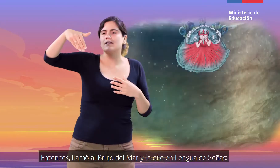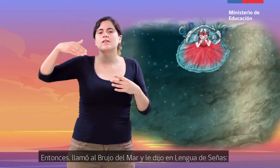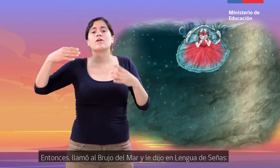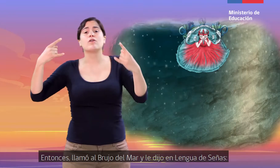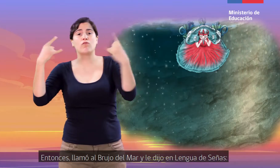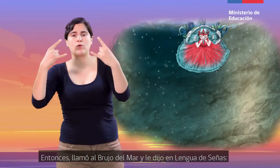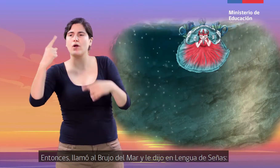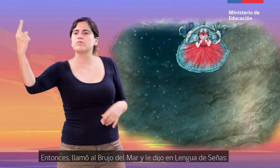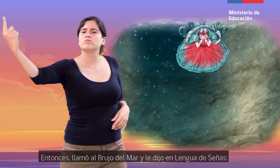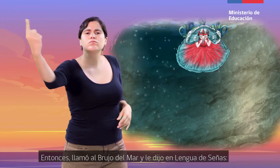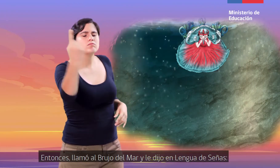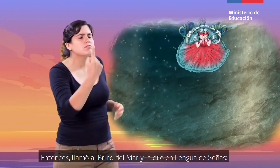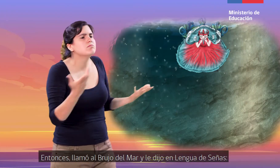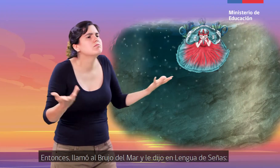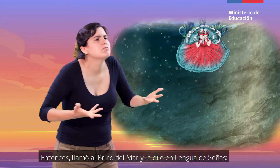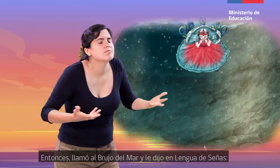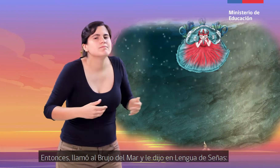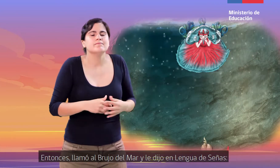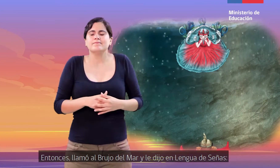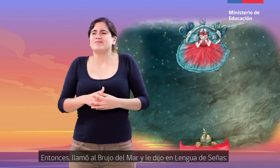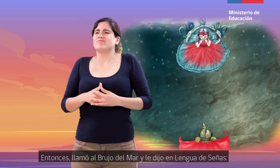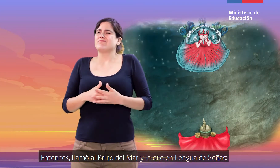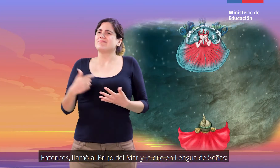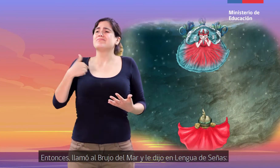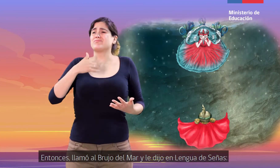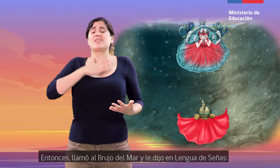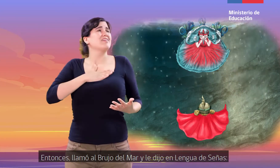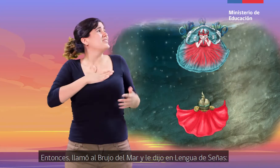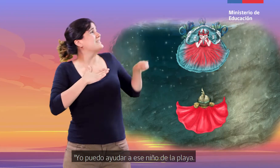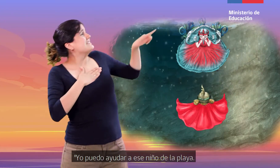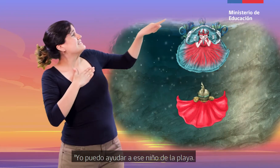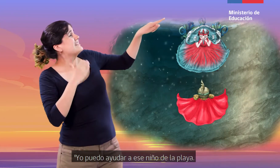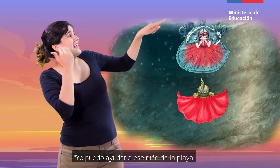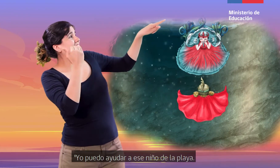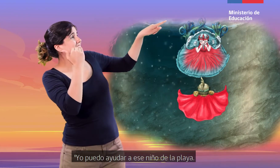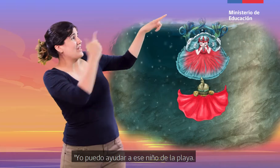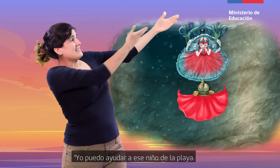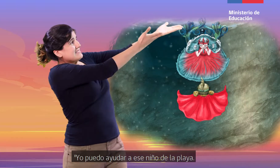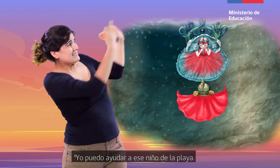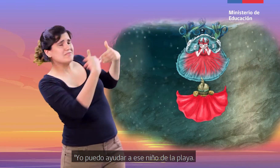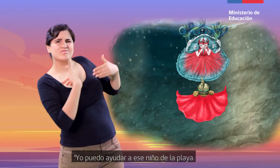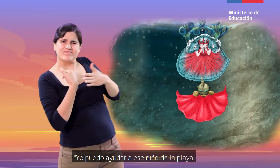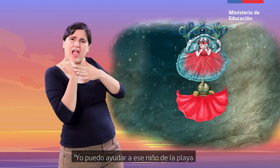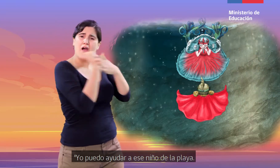Entonces, llamó al brujo del mar y le dijo en lengua de señas. Yo puedo ayudar a ese niño de la playa.